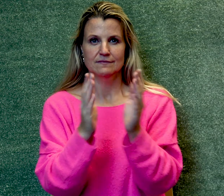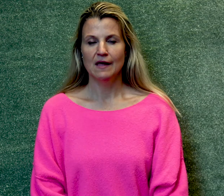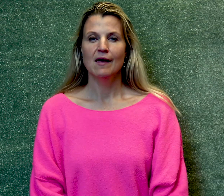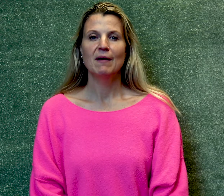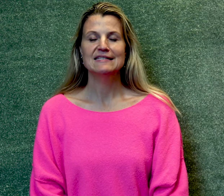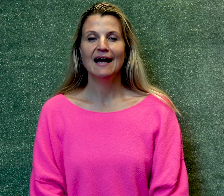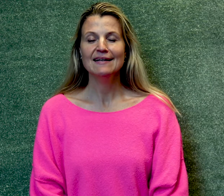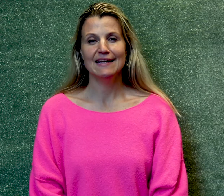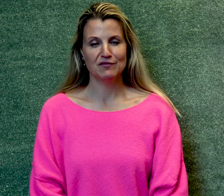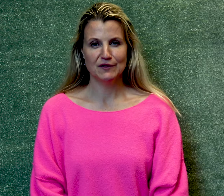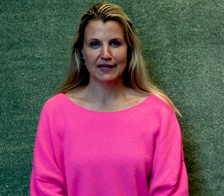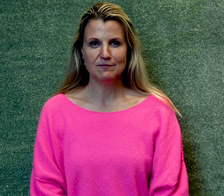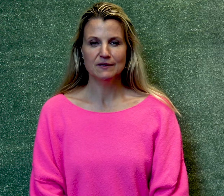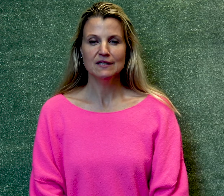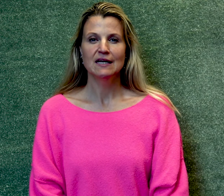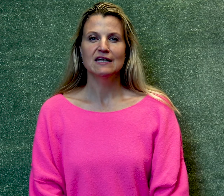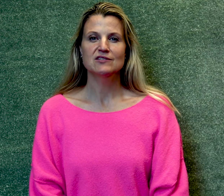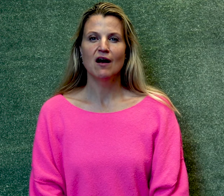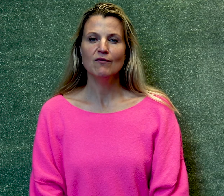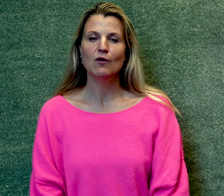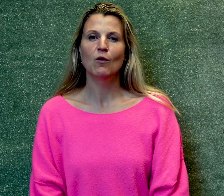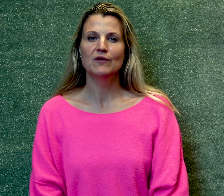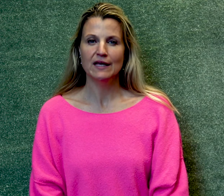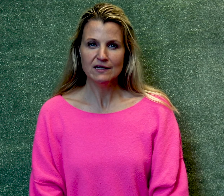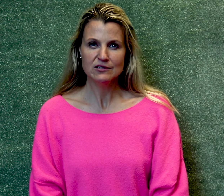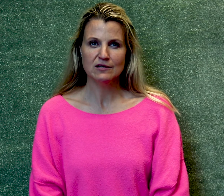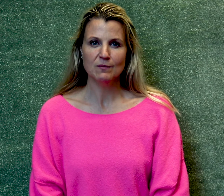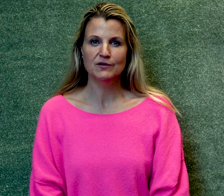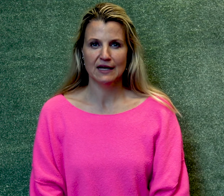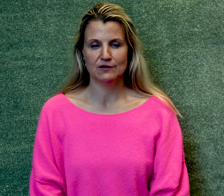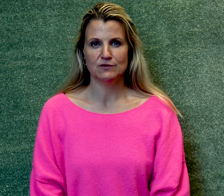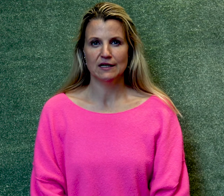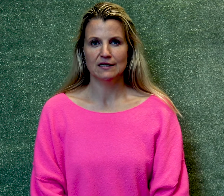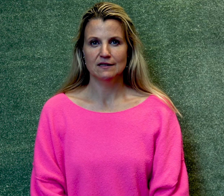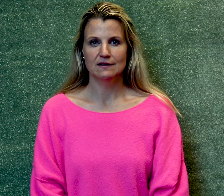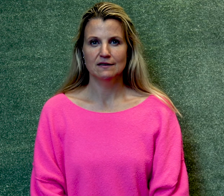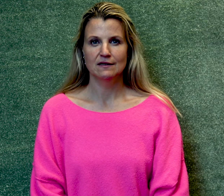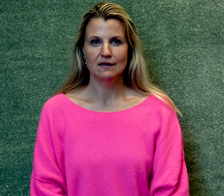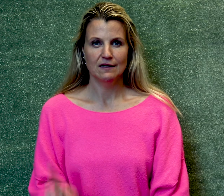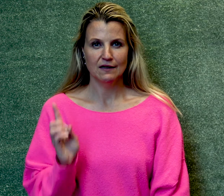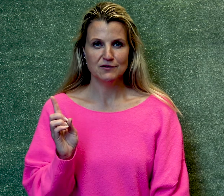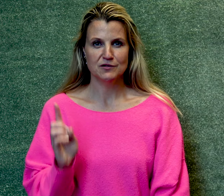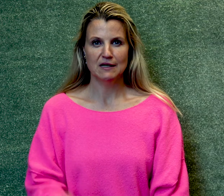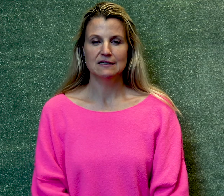Bij het aanleren van een ritme is het handig om op de eerste klap de nadruk te leggen. Luister maar.